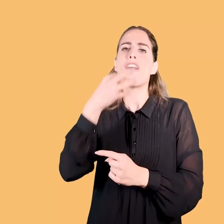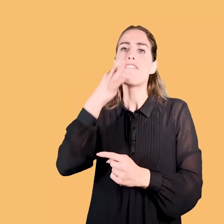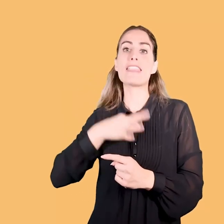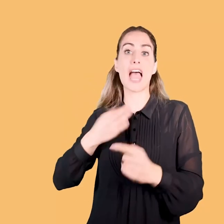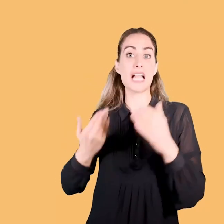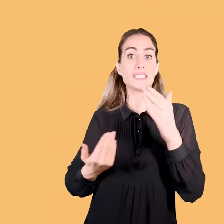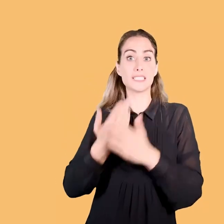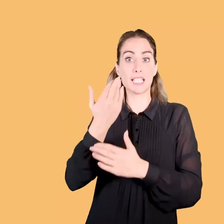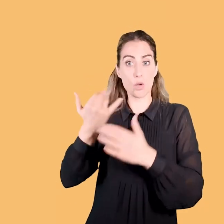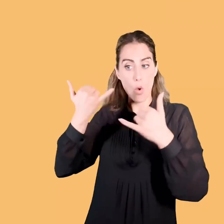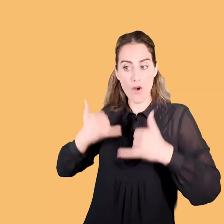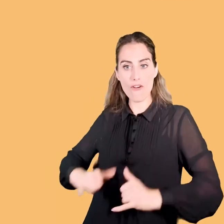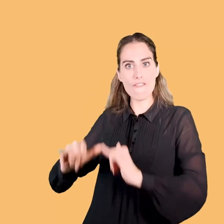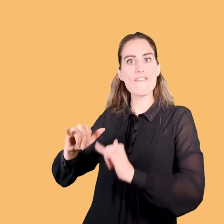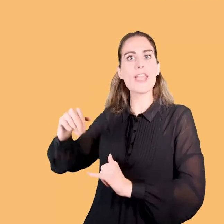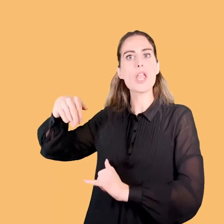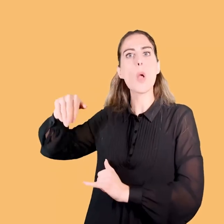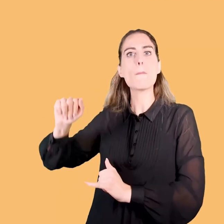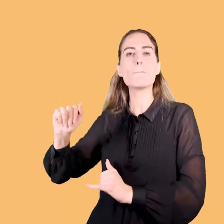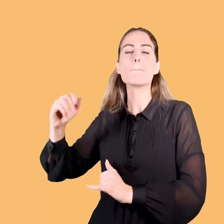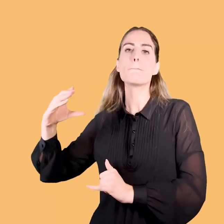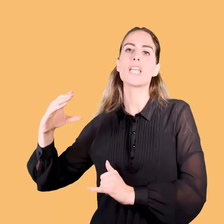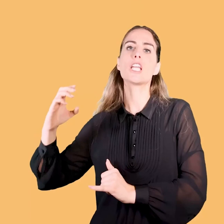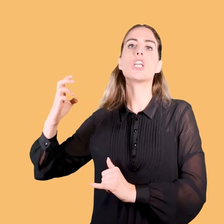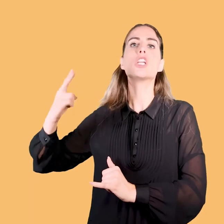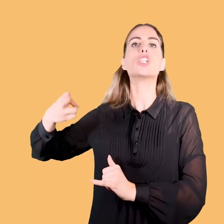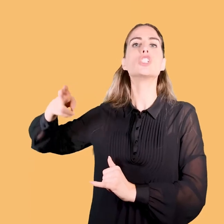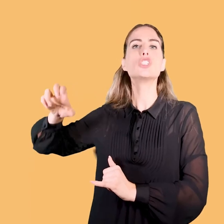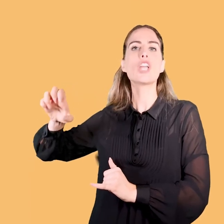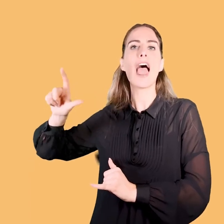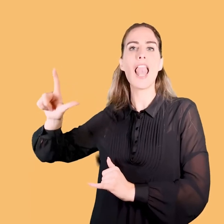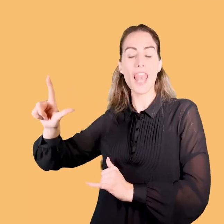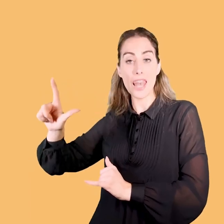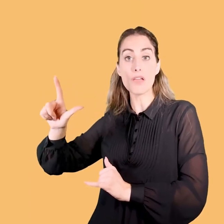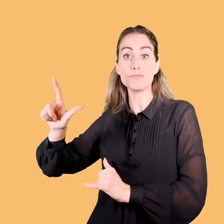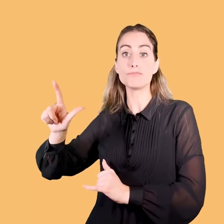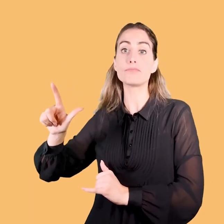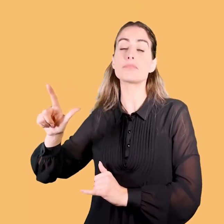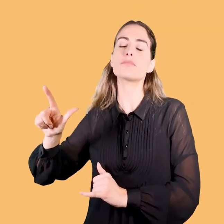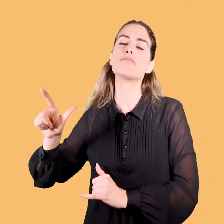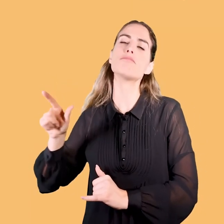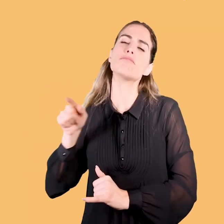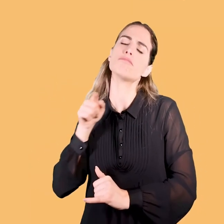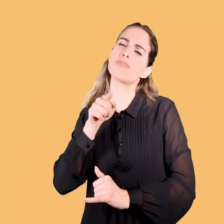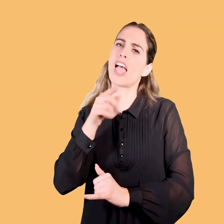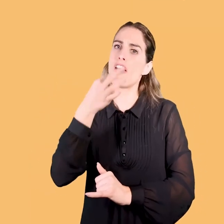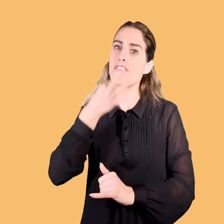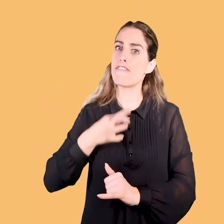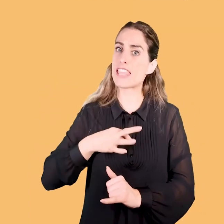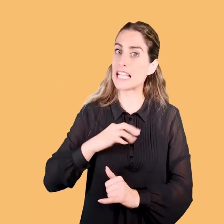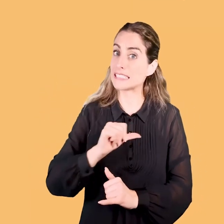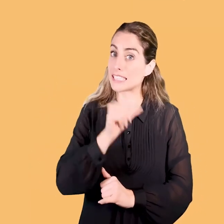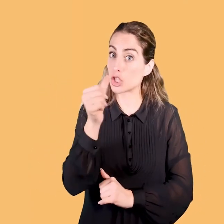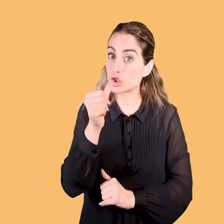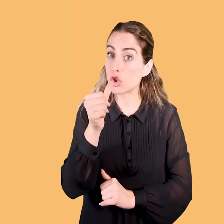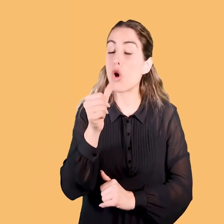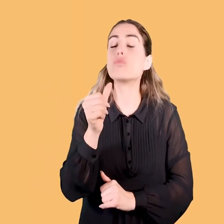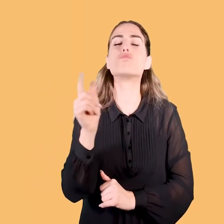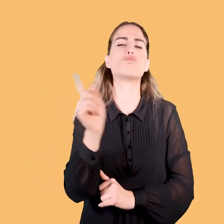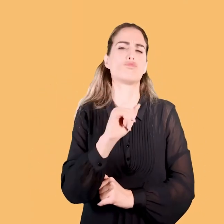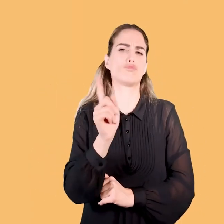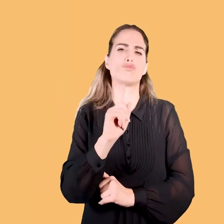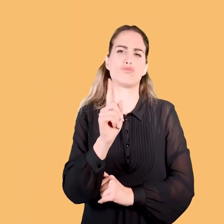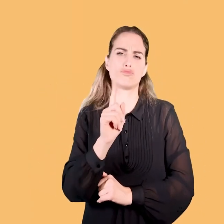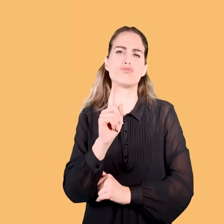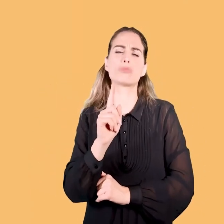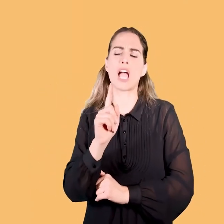nuova fidanzatina di Michelle, cioè del figlio, ma non è soltanto